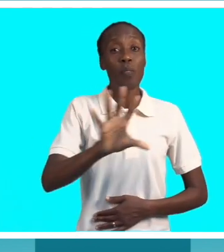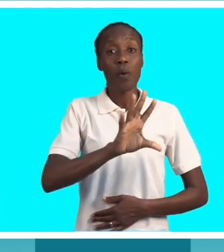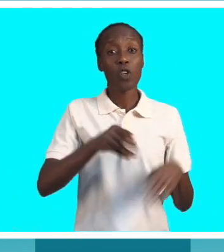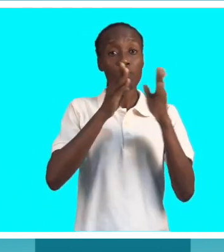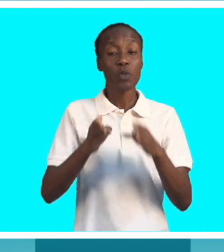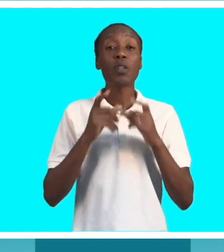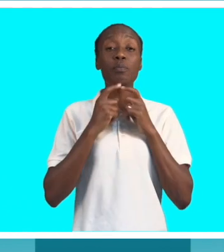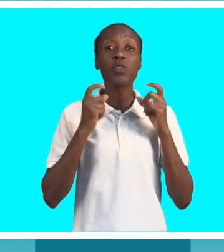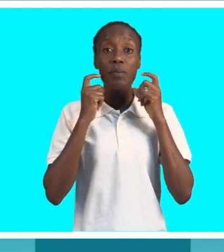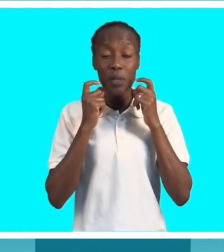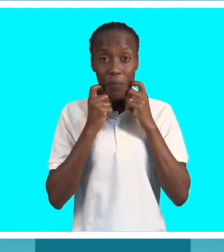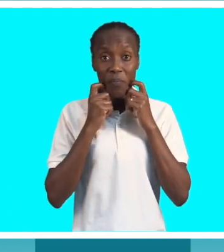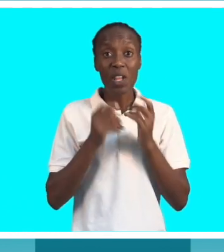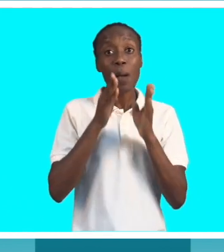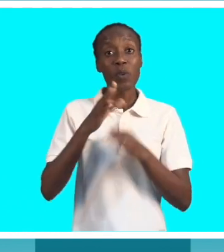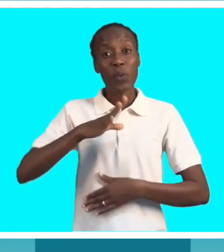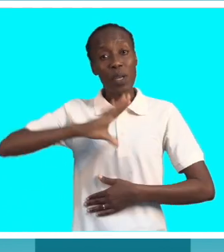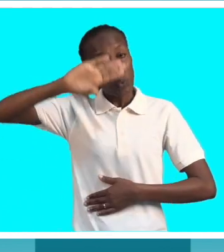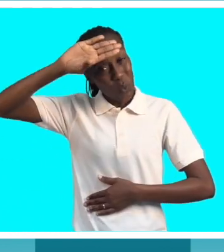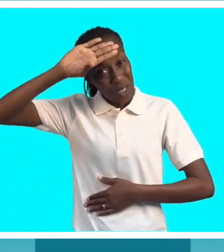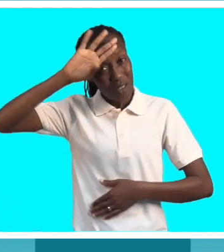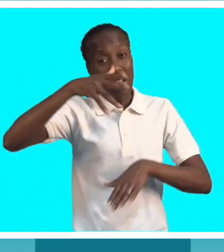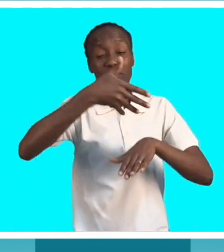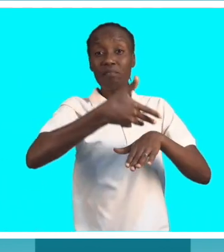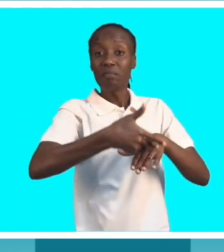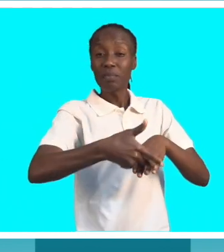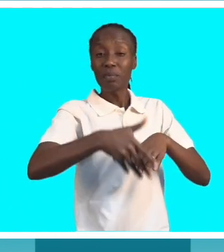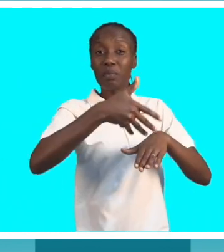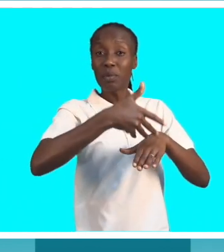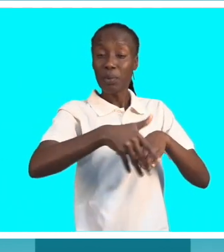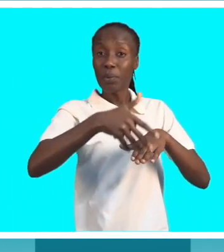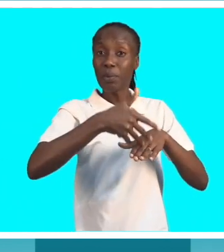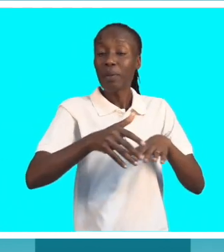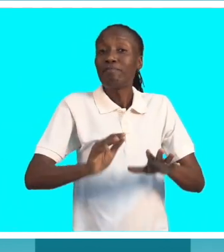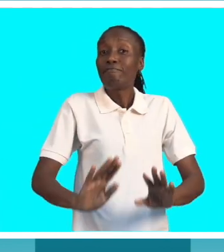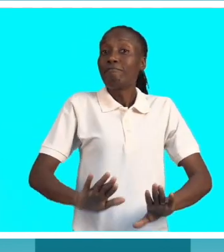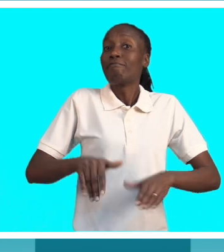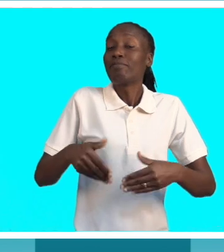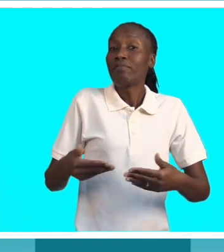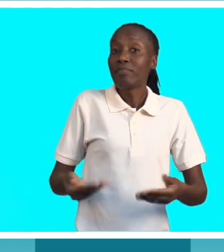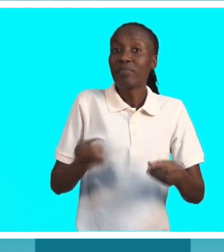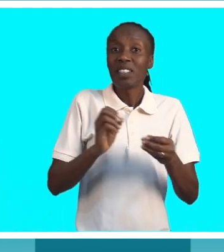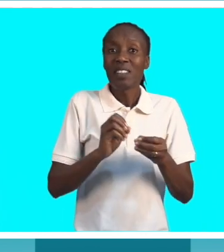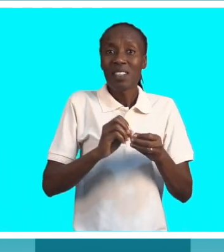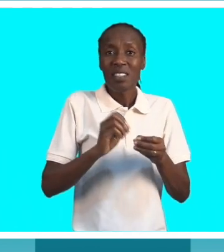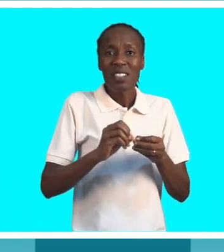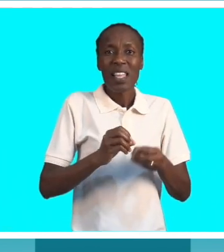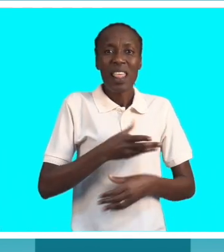que aquele que tem essa doença urinária não perde a confiança